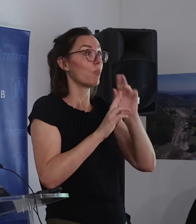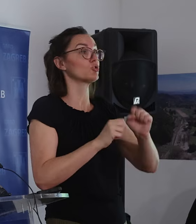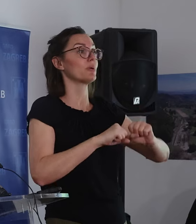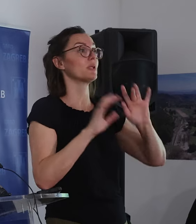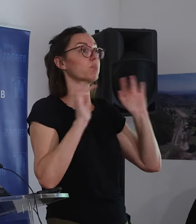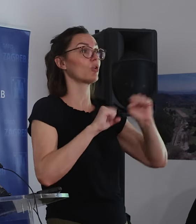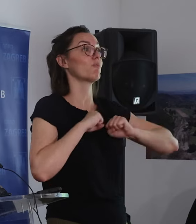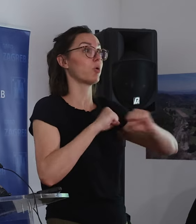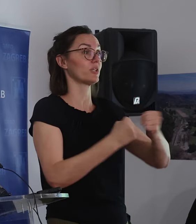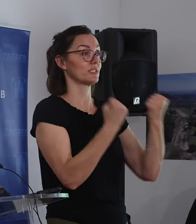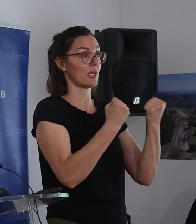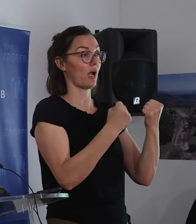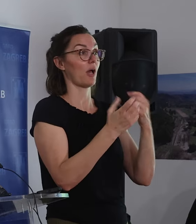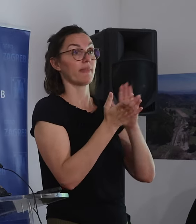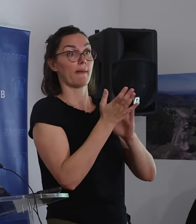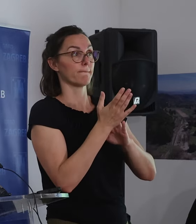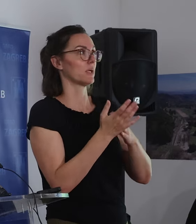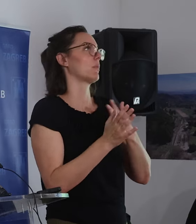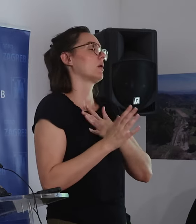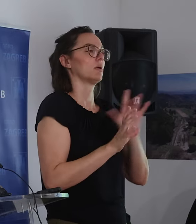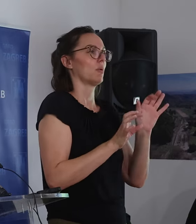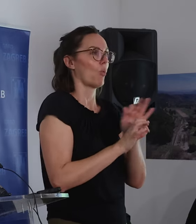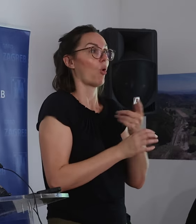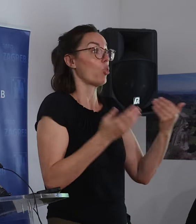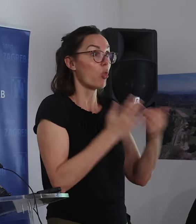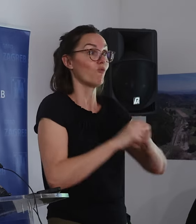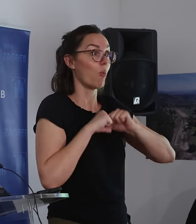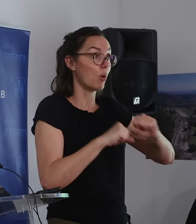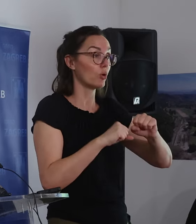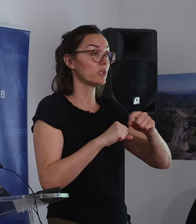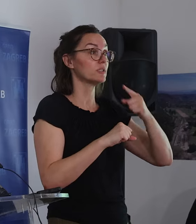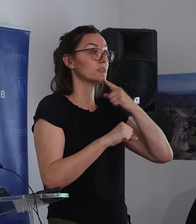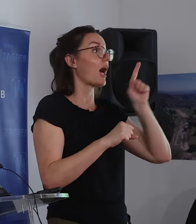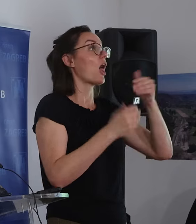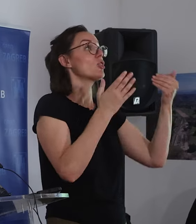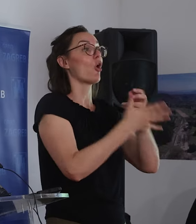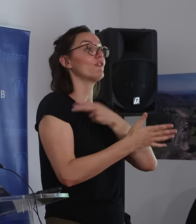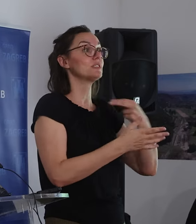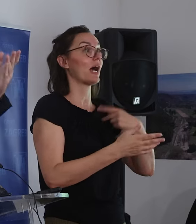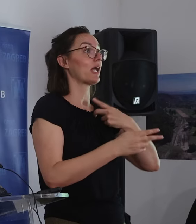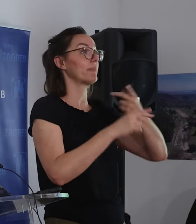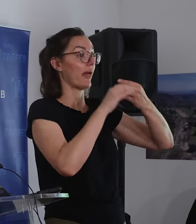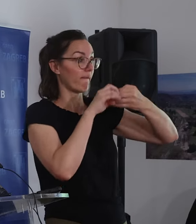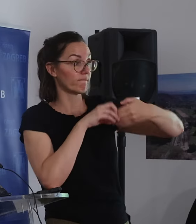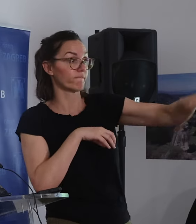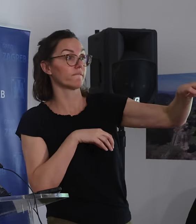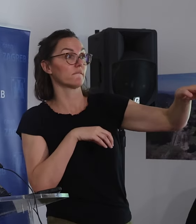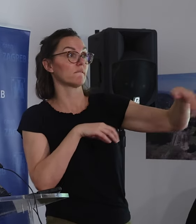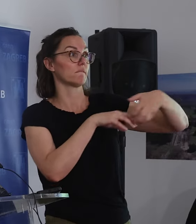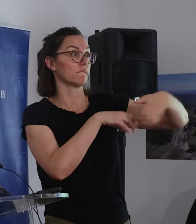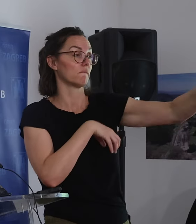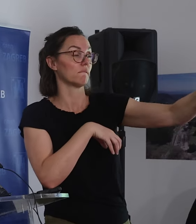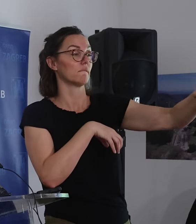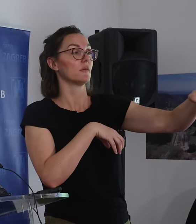ojačan i da ukoliko se dogodi, ne da Bog, novi potres u Zagrebu, novi Zagreb ne ostane odsjećan od ostatka grada